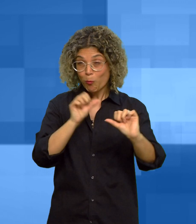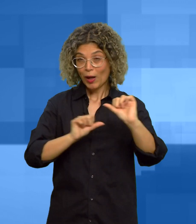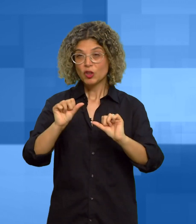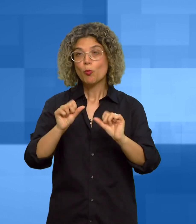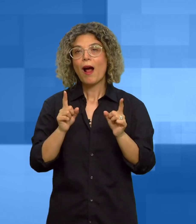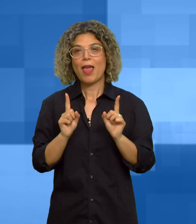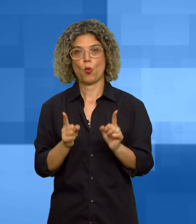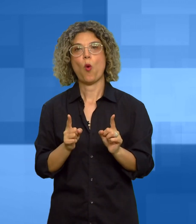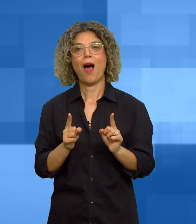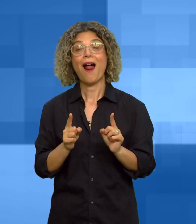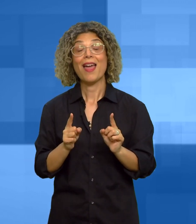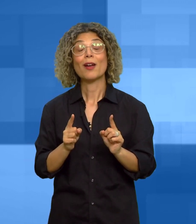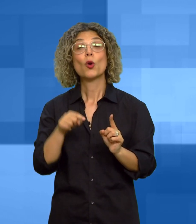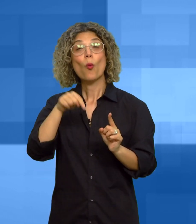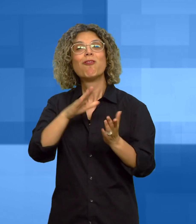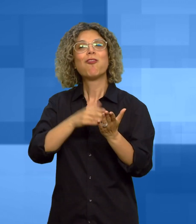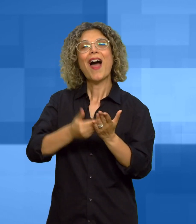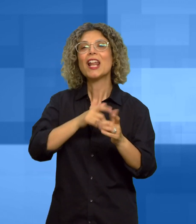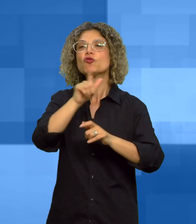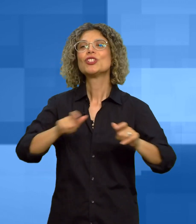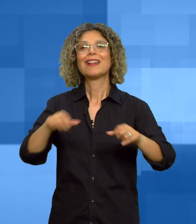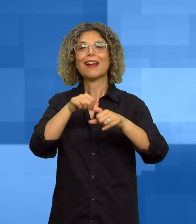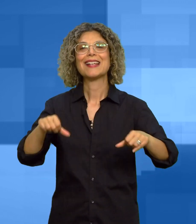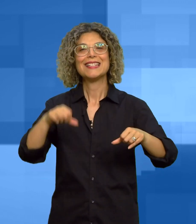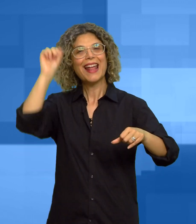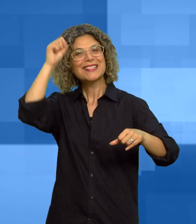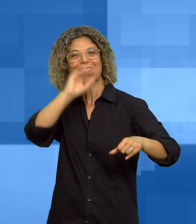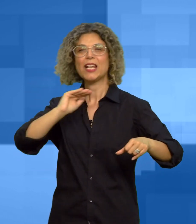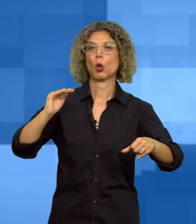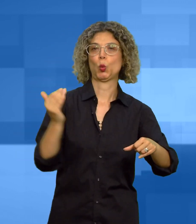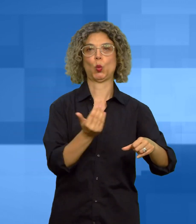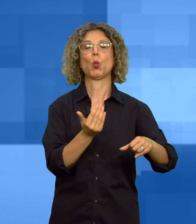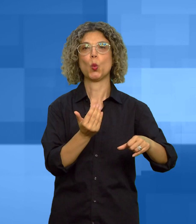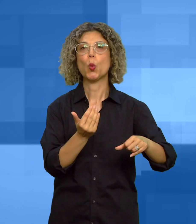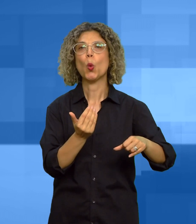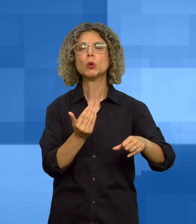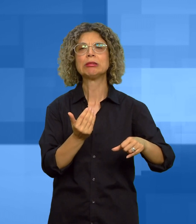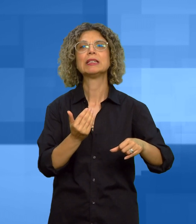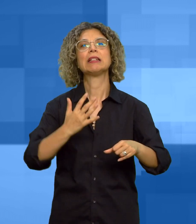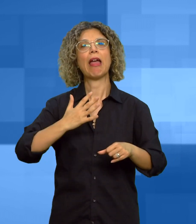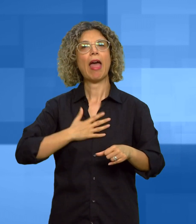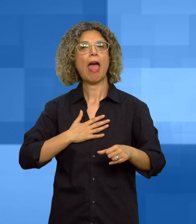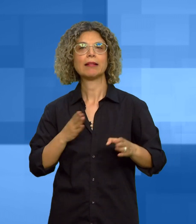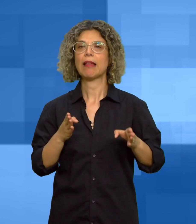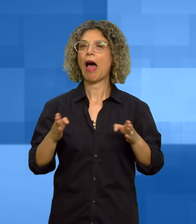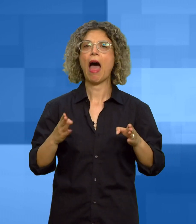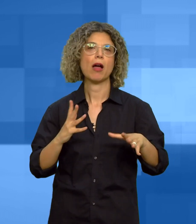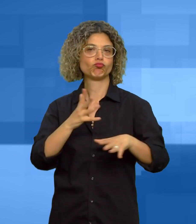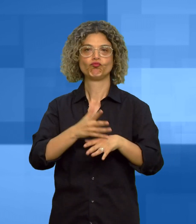'estensione della misura a tutti i cittadini residenti in sardegna indipendentemente dalle fasce d